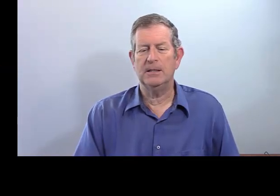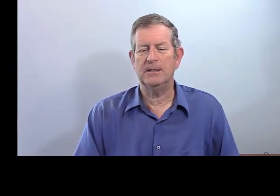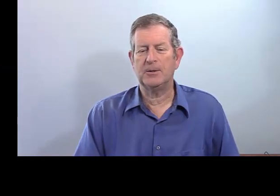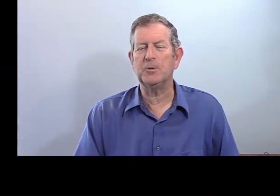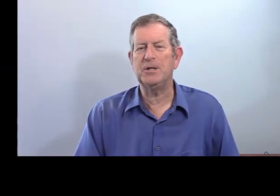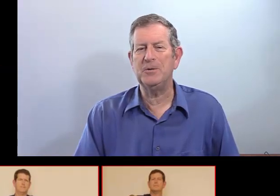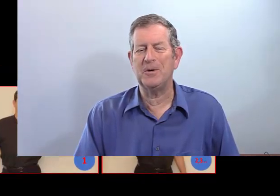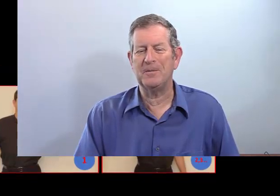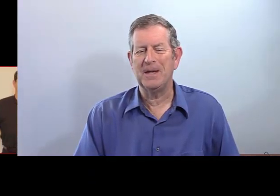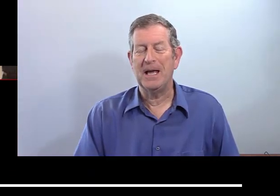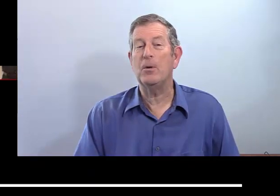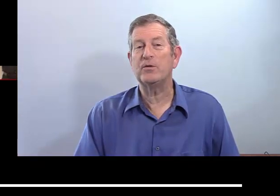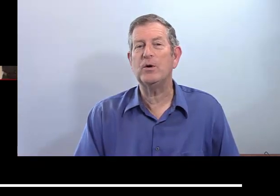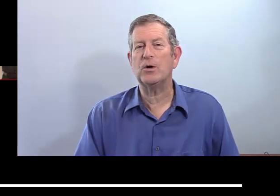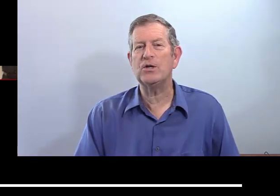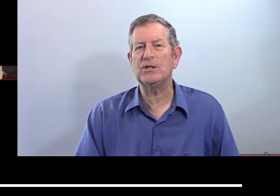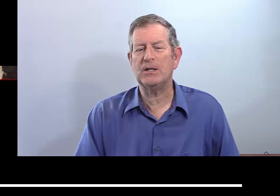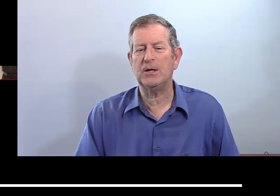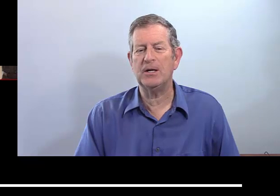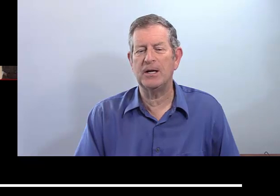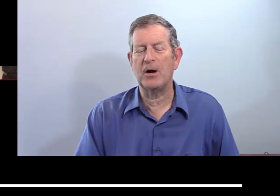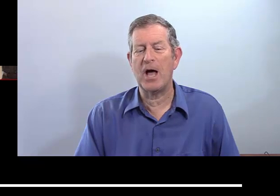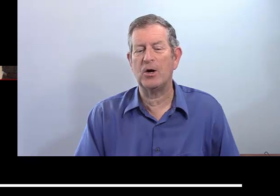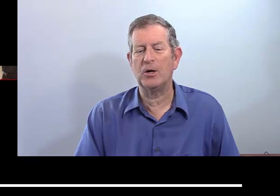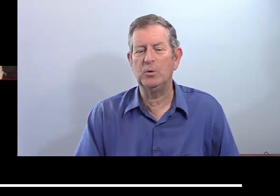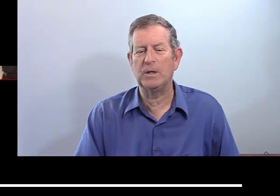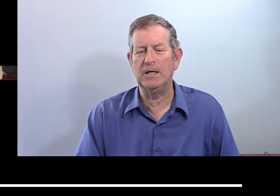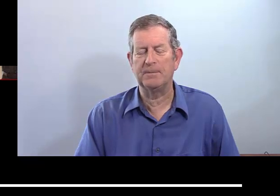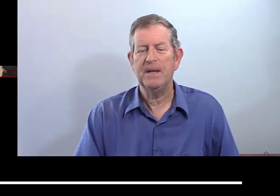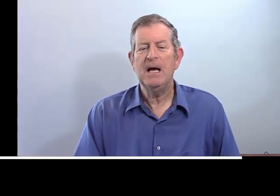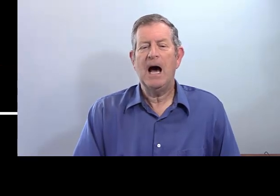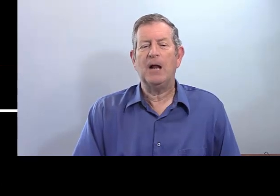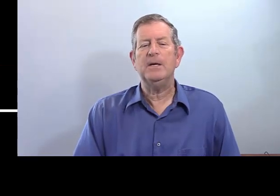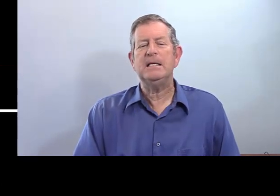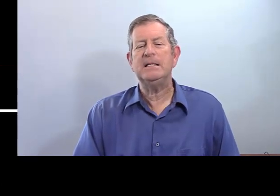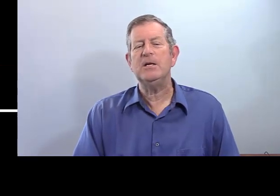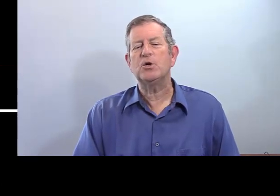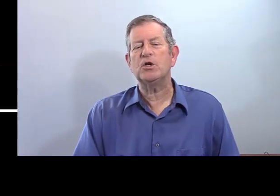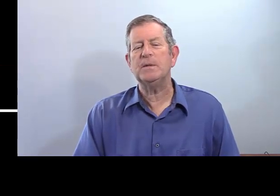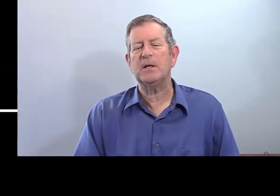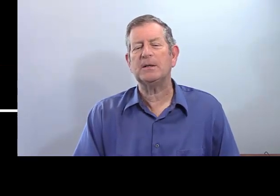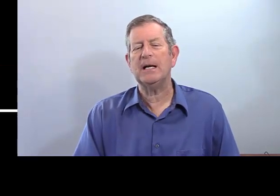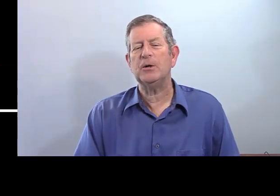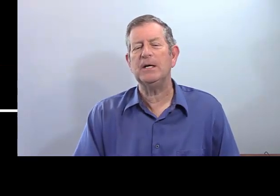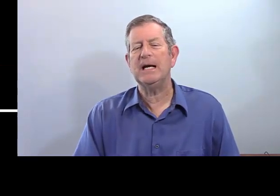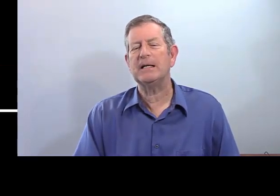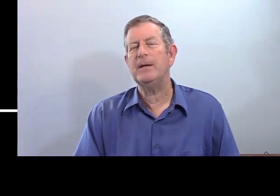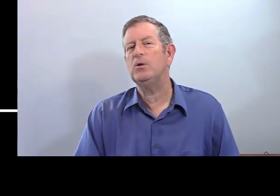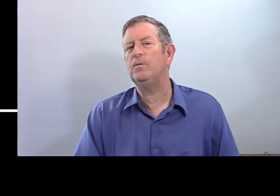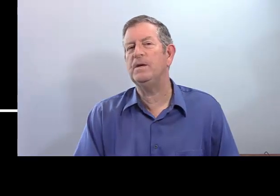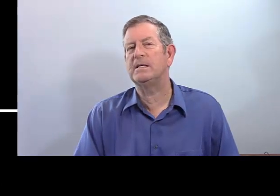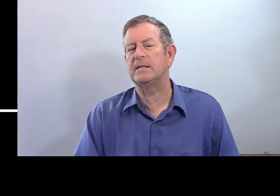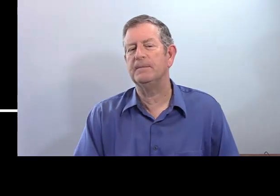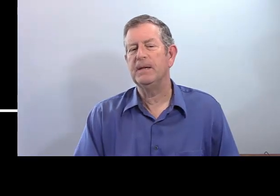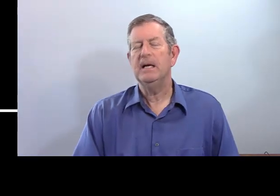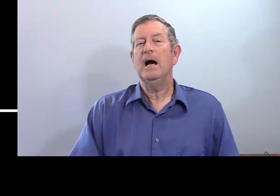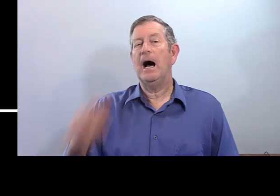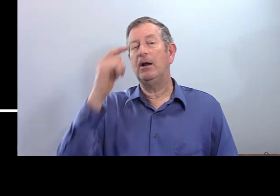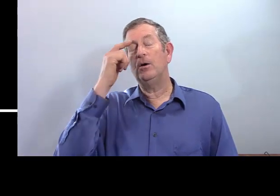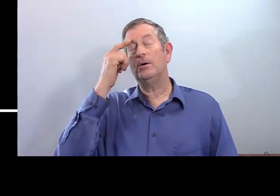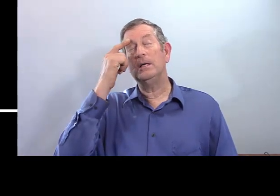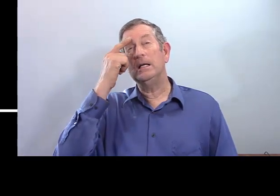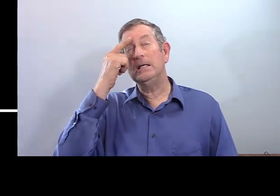? Continuons. Et moi, je vais corriger cette erreur tout à l'heure. Alors, ici, je suis en train de regarder mes deux fils.